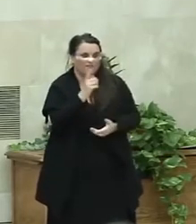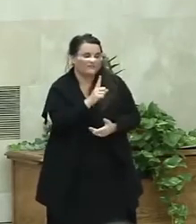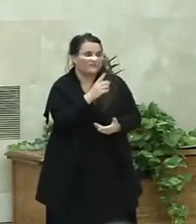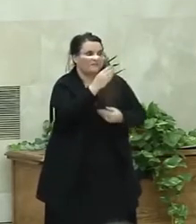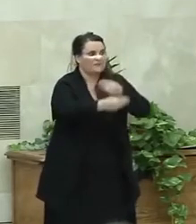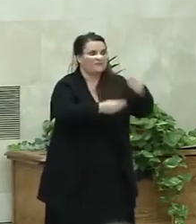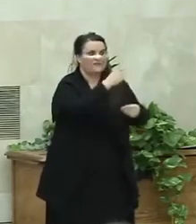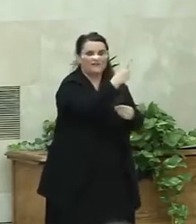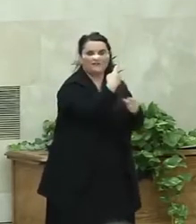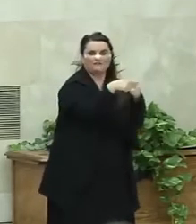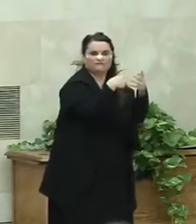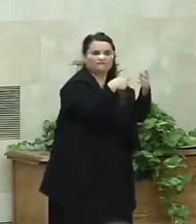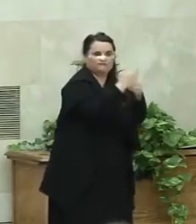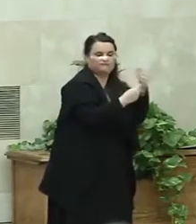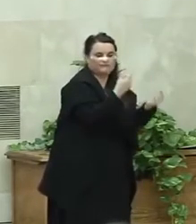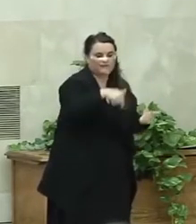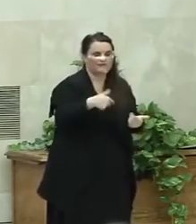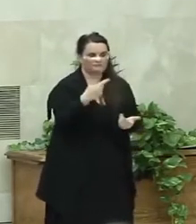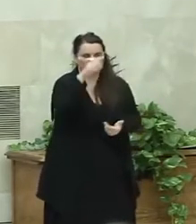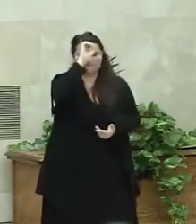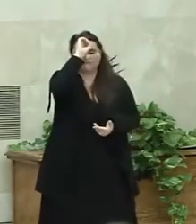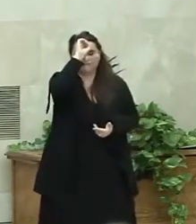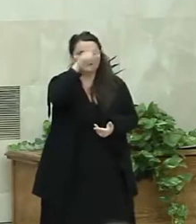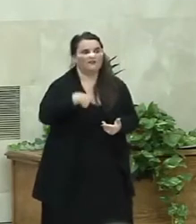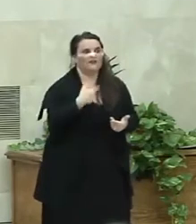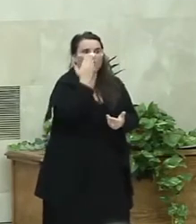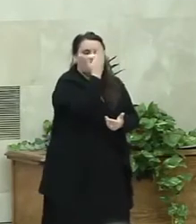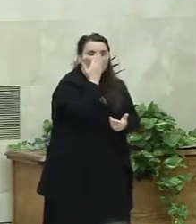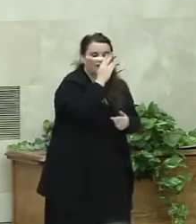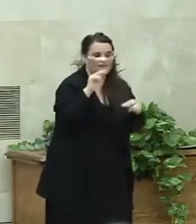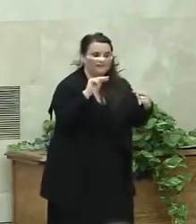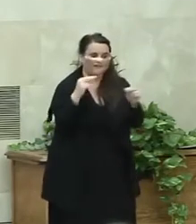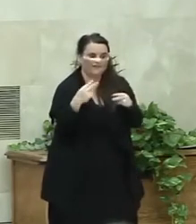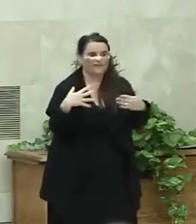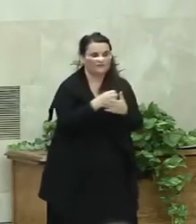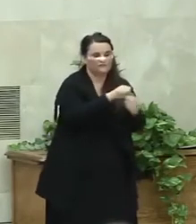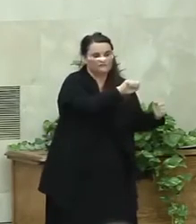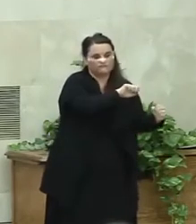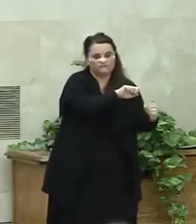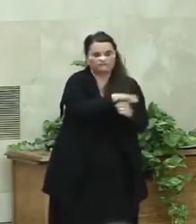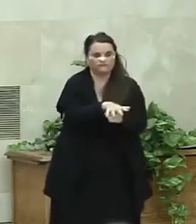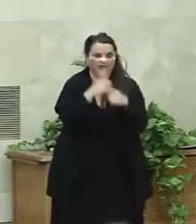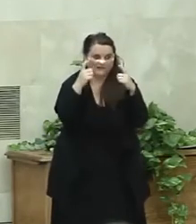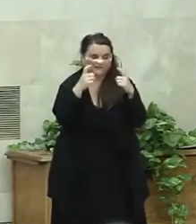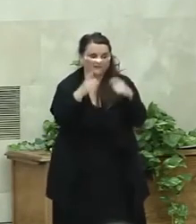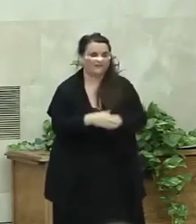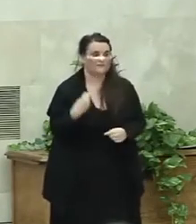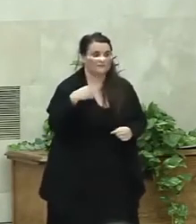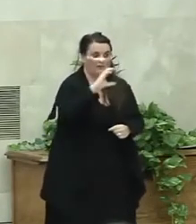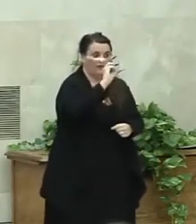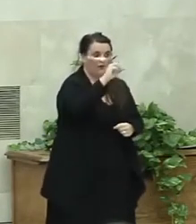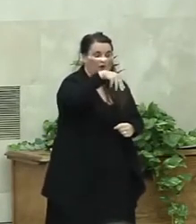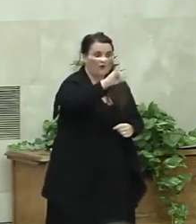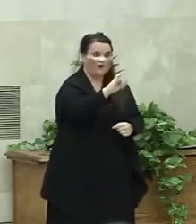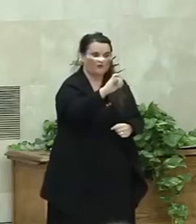zaiatu da. Konik eskeni dituen eskola eta topaketa guzti hoietan. Konik maitasun